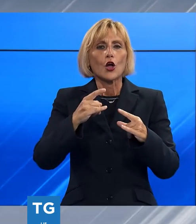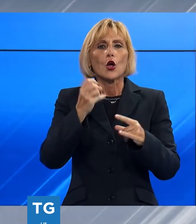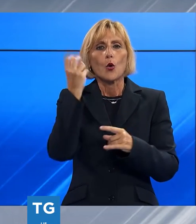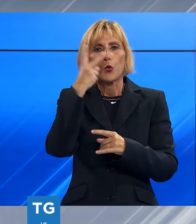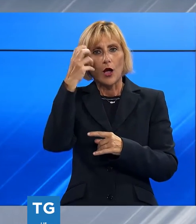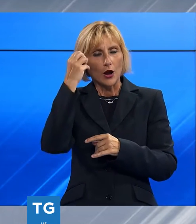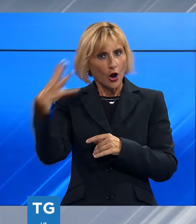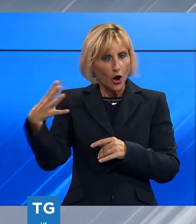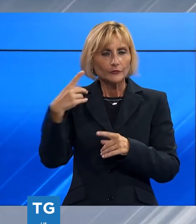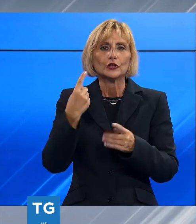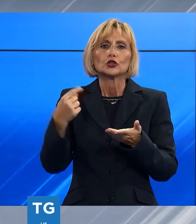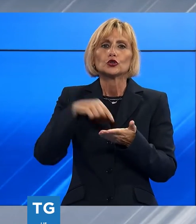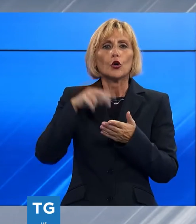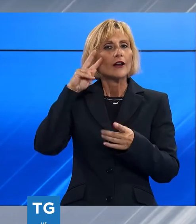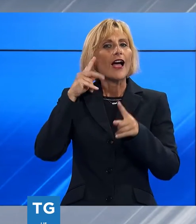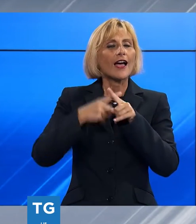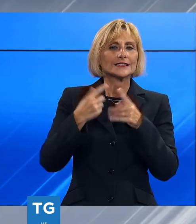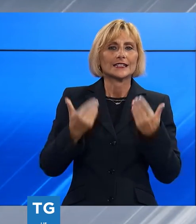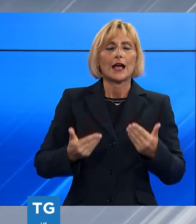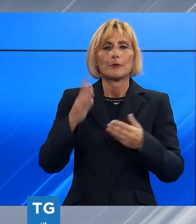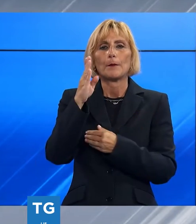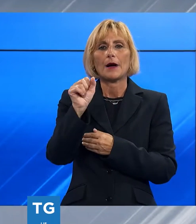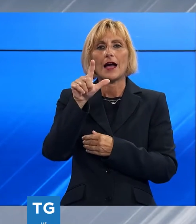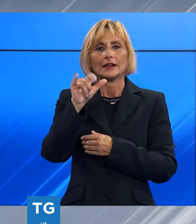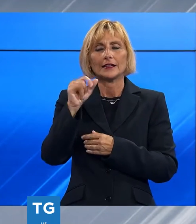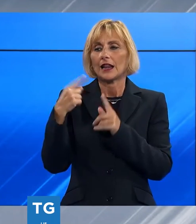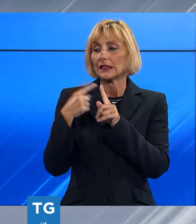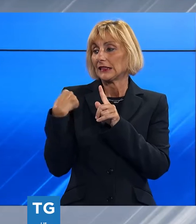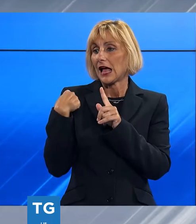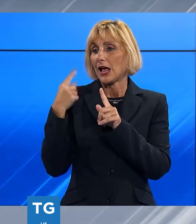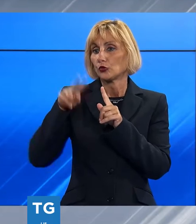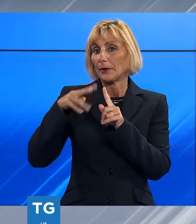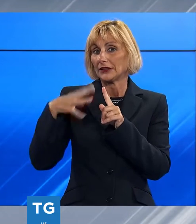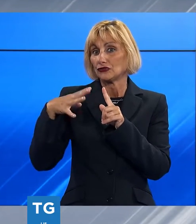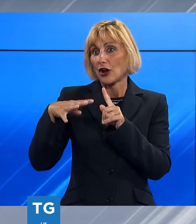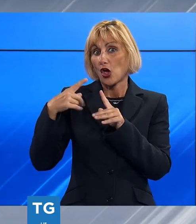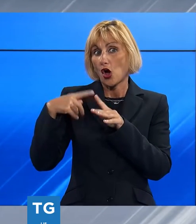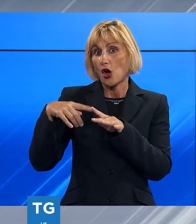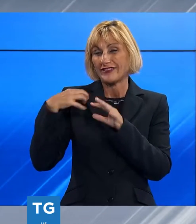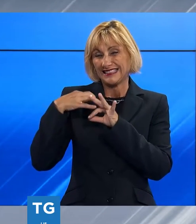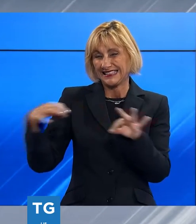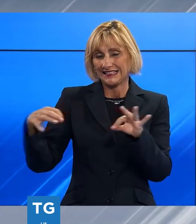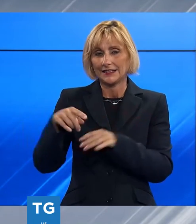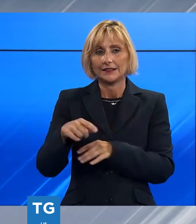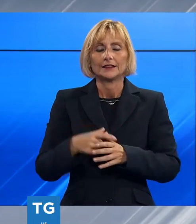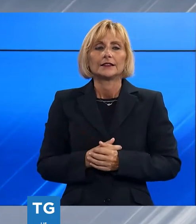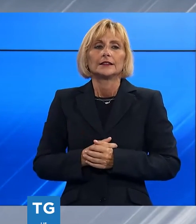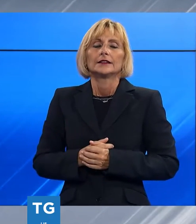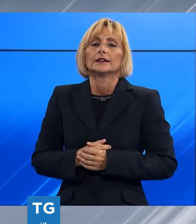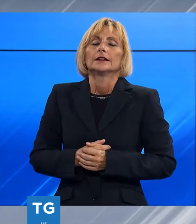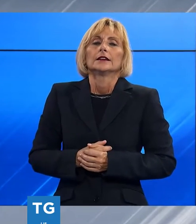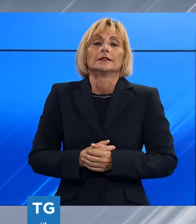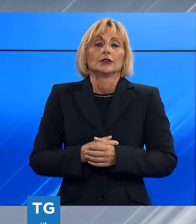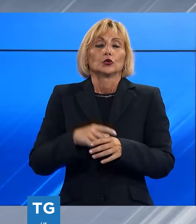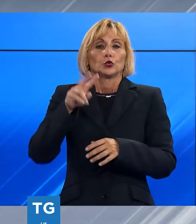di l'ex campo Balilla che non si vedeva da 2019. E' iniziato il conto alla rovescia per l'edizione